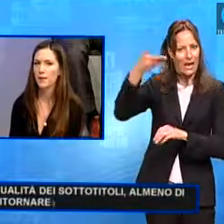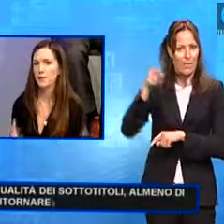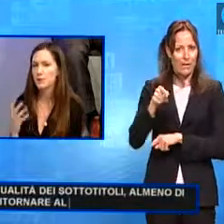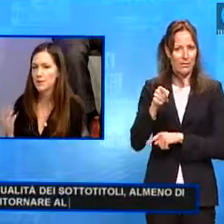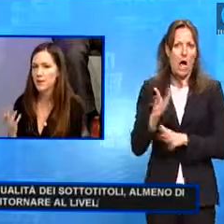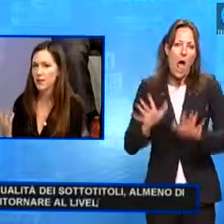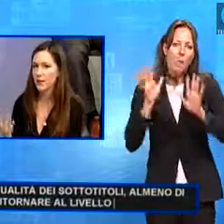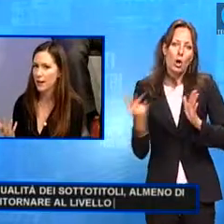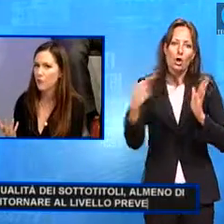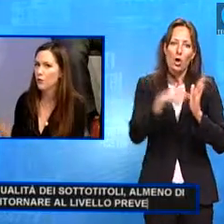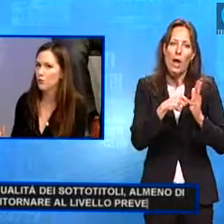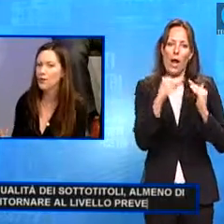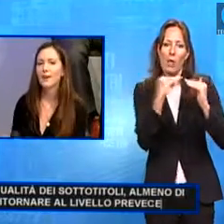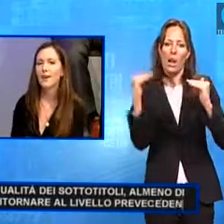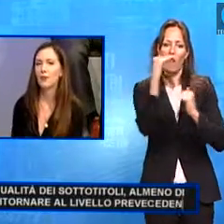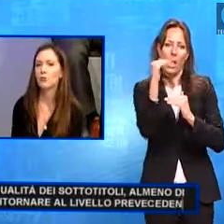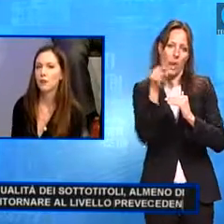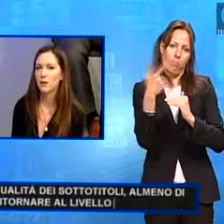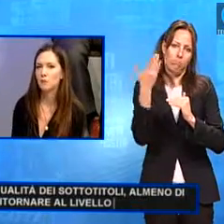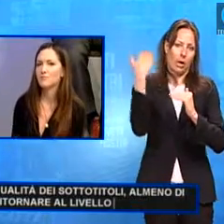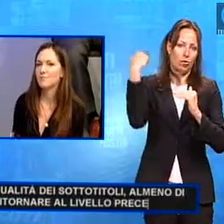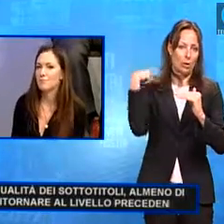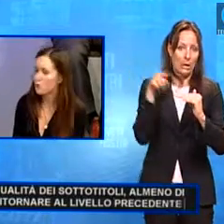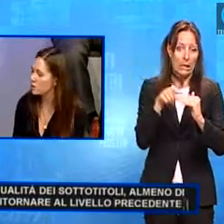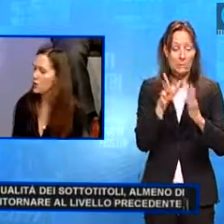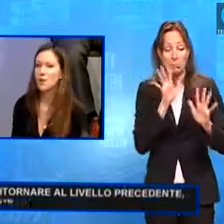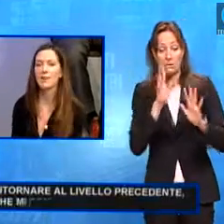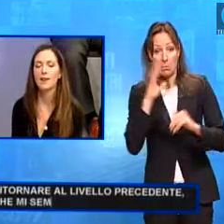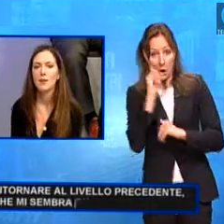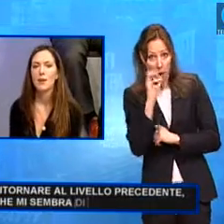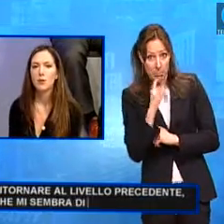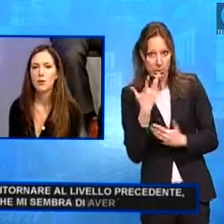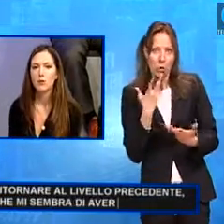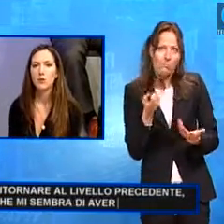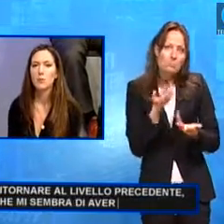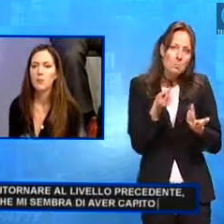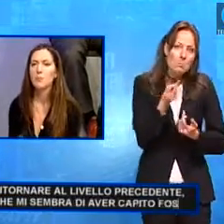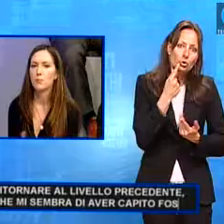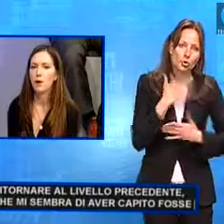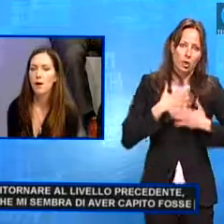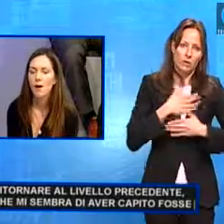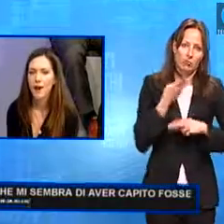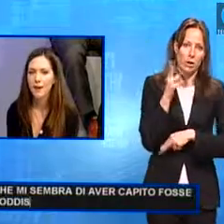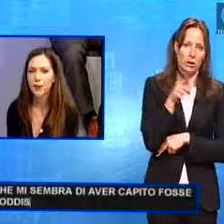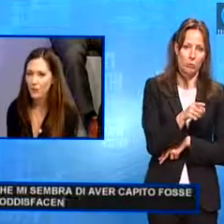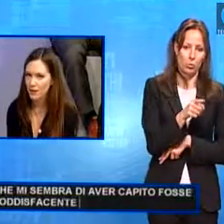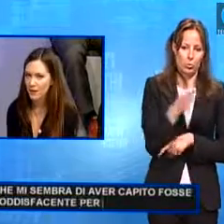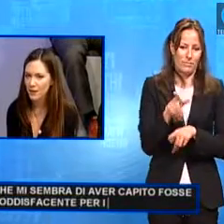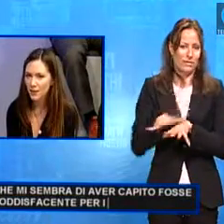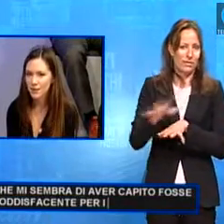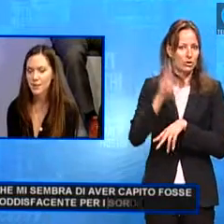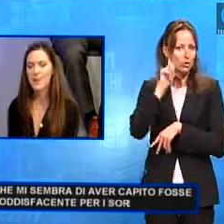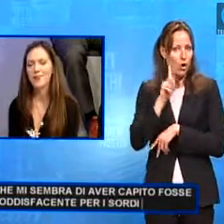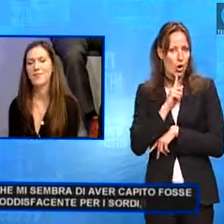precedente che mi sembra di aver capito era quantomeno soddisfacente per i sordi e capire però anche dove